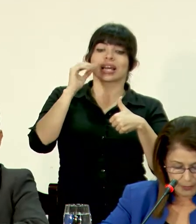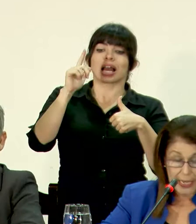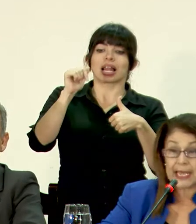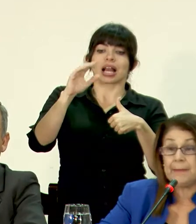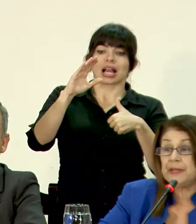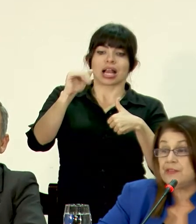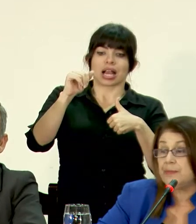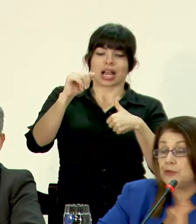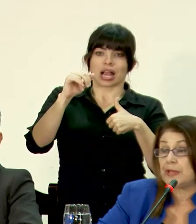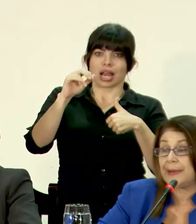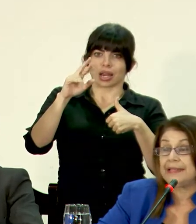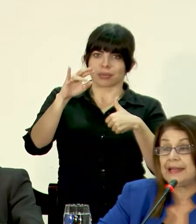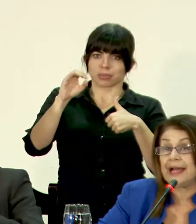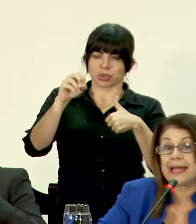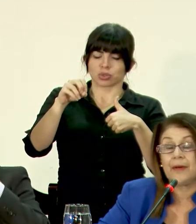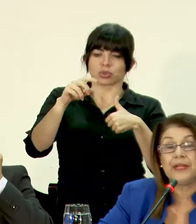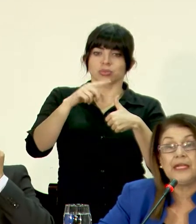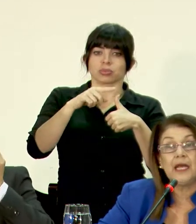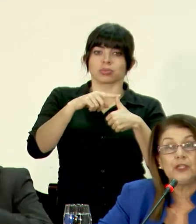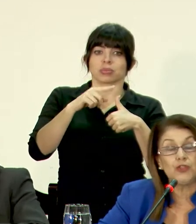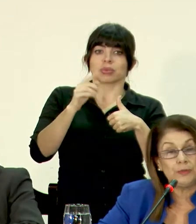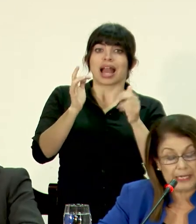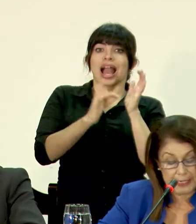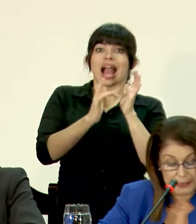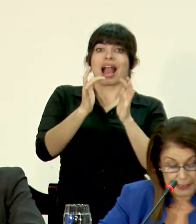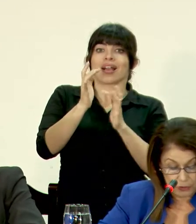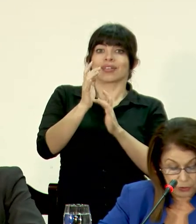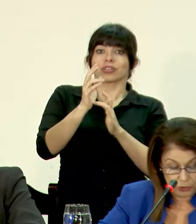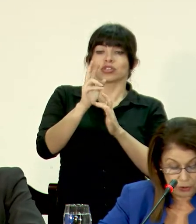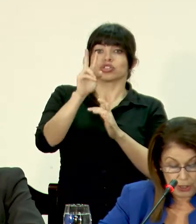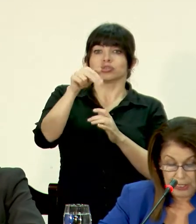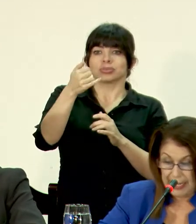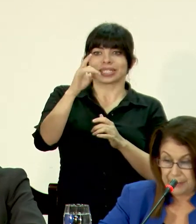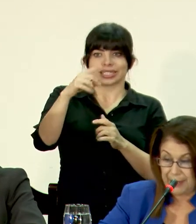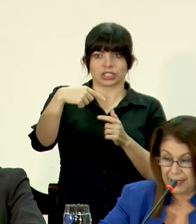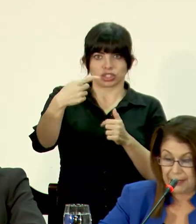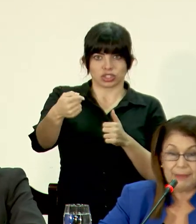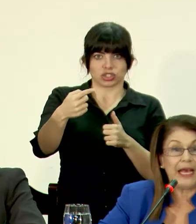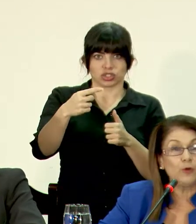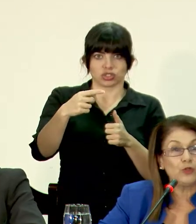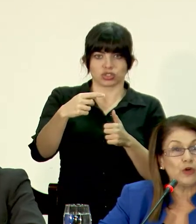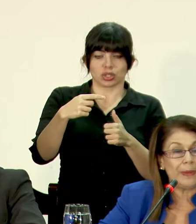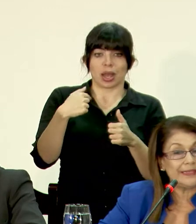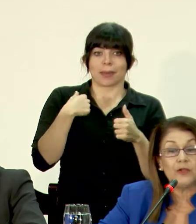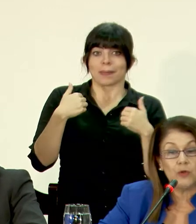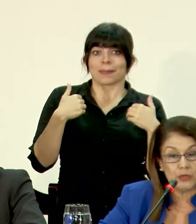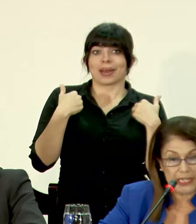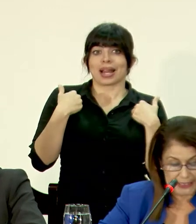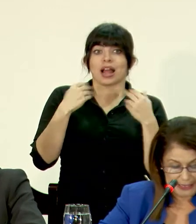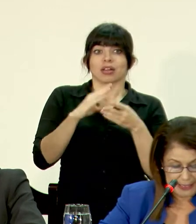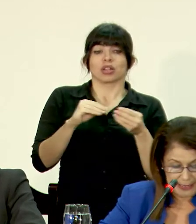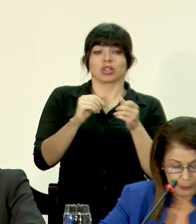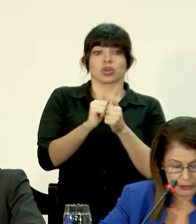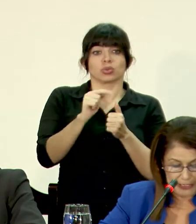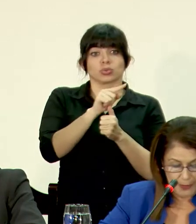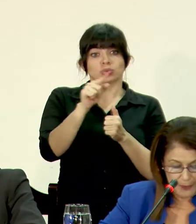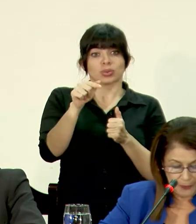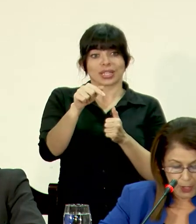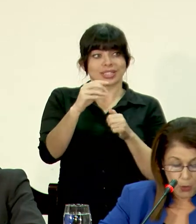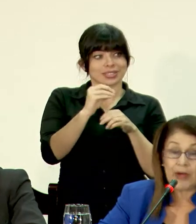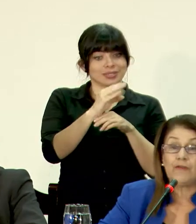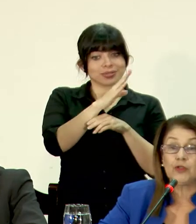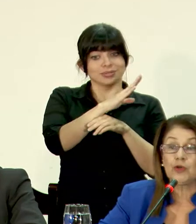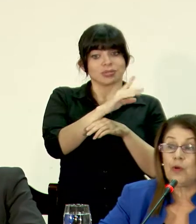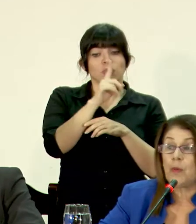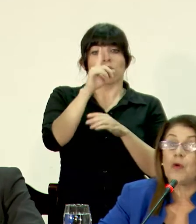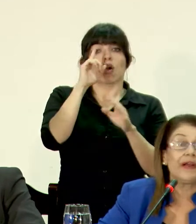que en principio está para entregar en abril 2018. A mí me da gusto compartir con ustedes en esta diapositiva